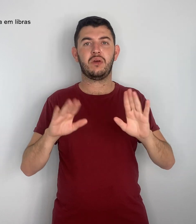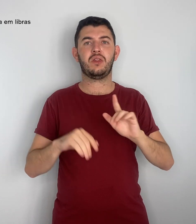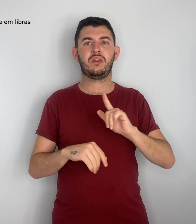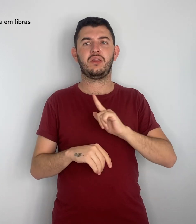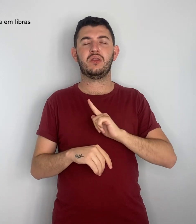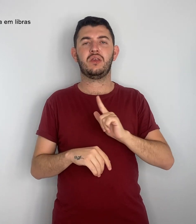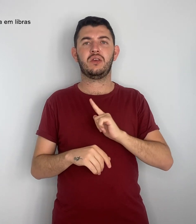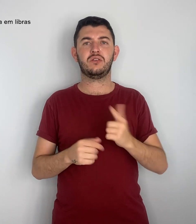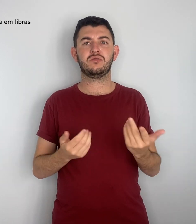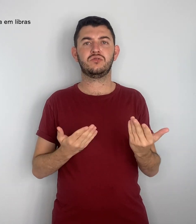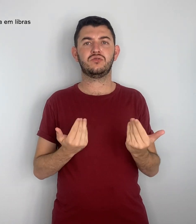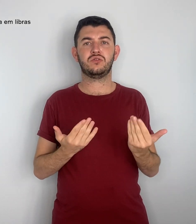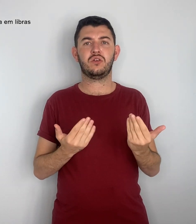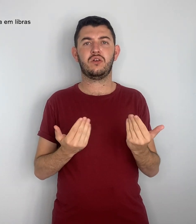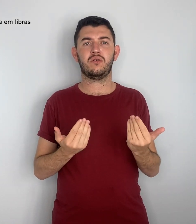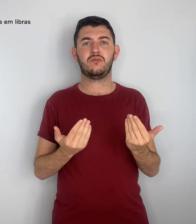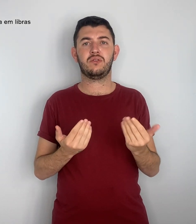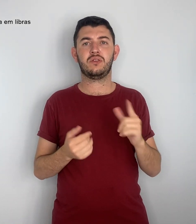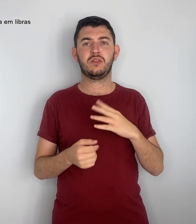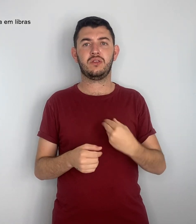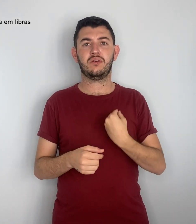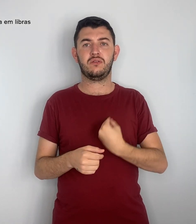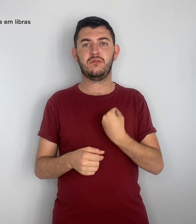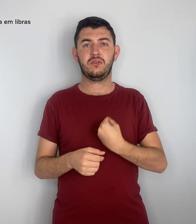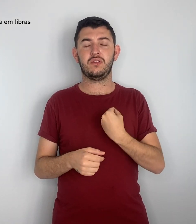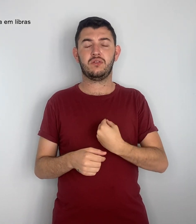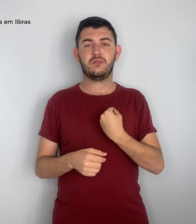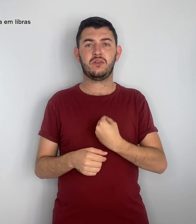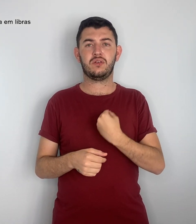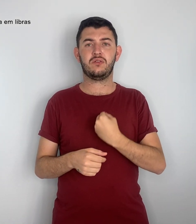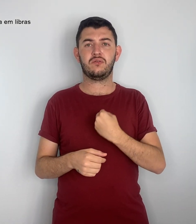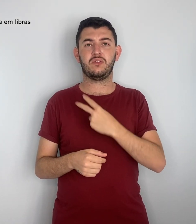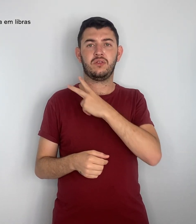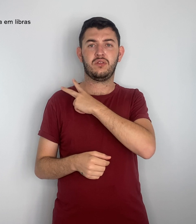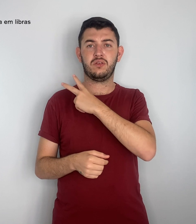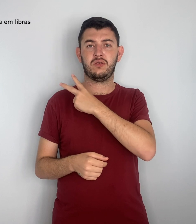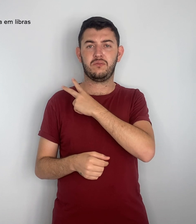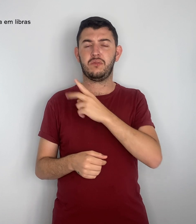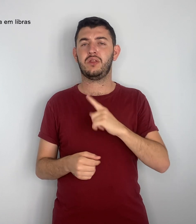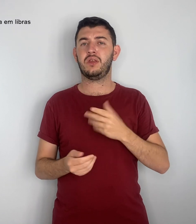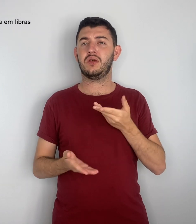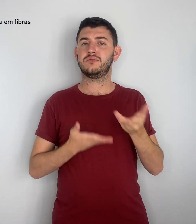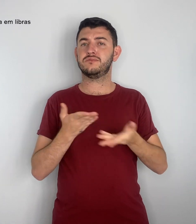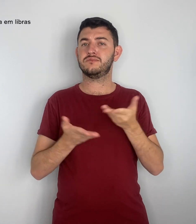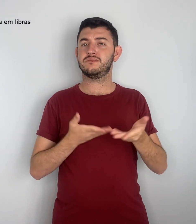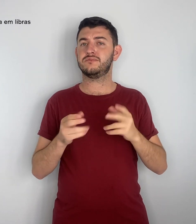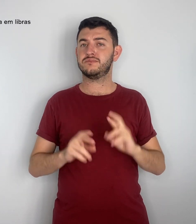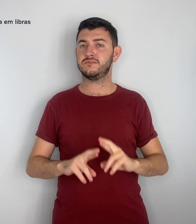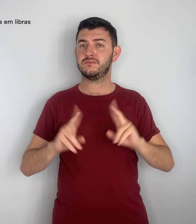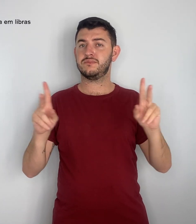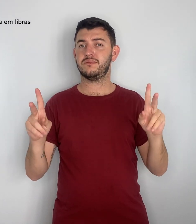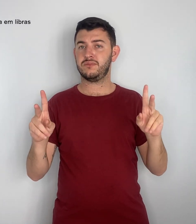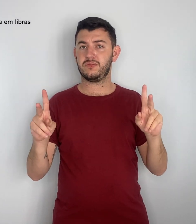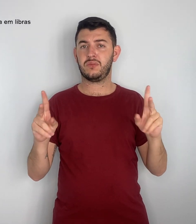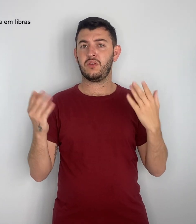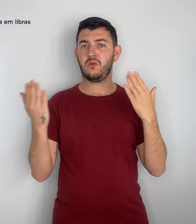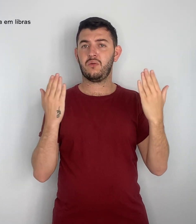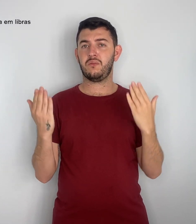profissionalizante, há nuances diferenciadas em relação aos estudantes do ensino básico.